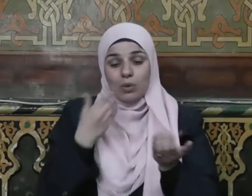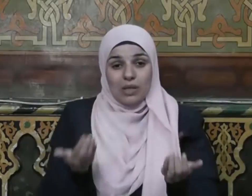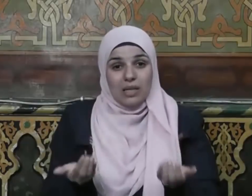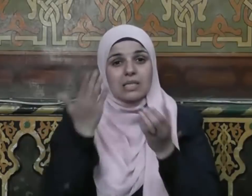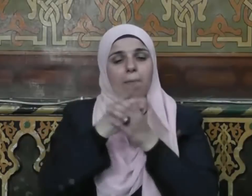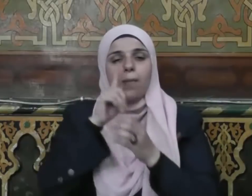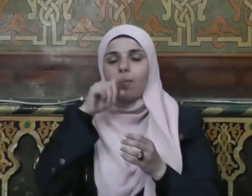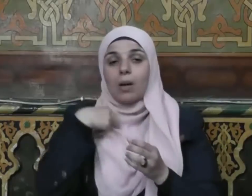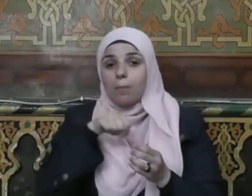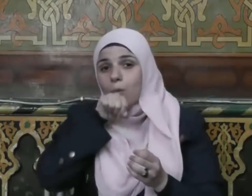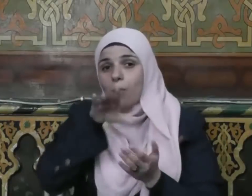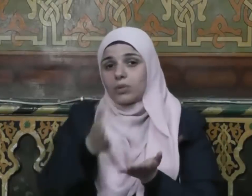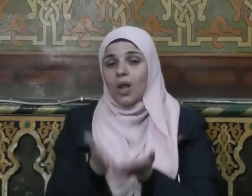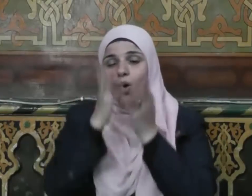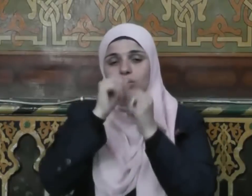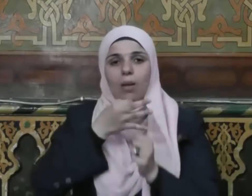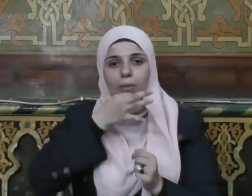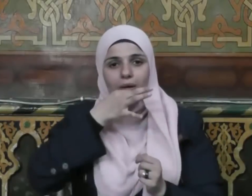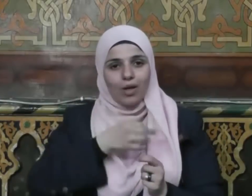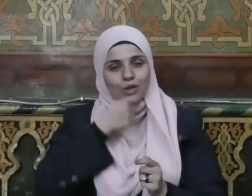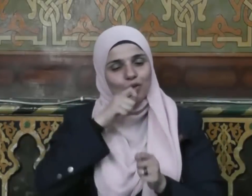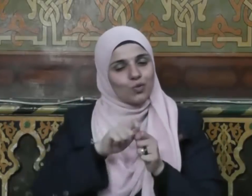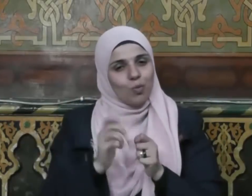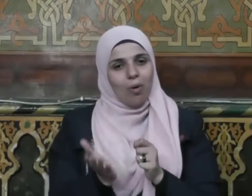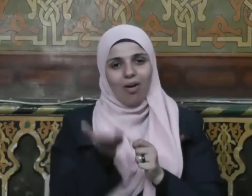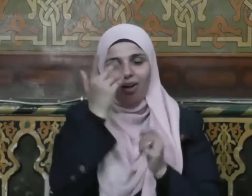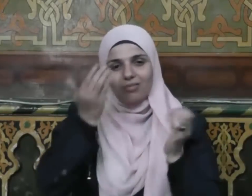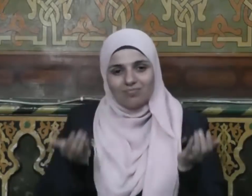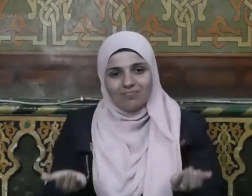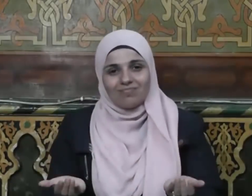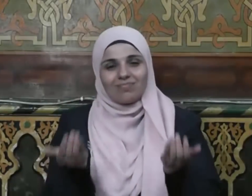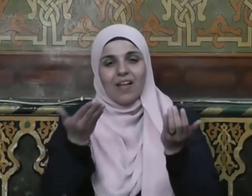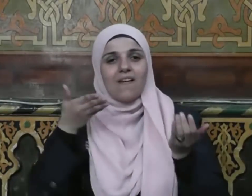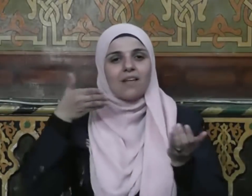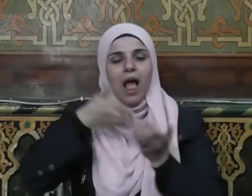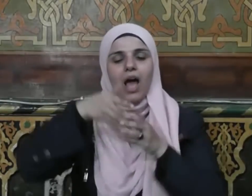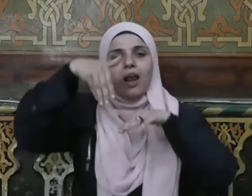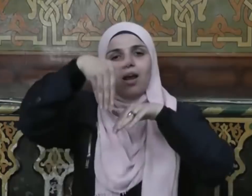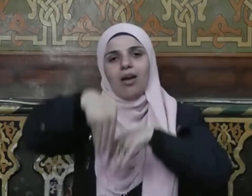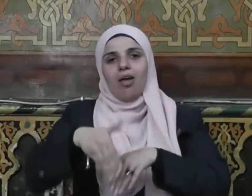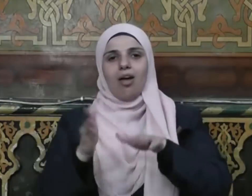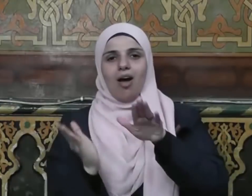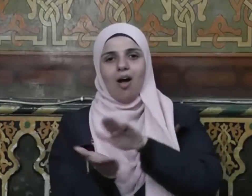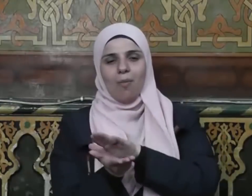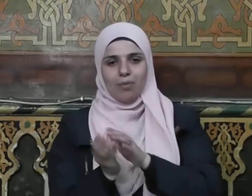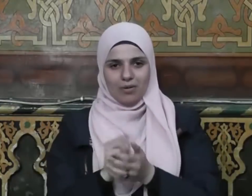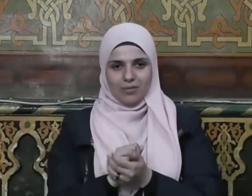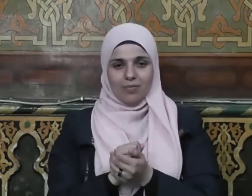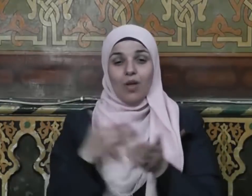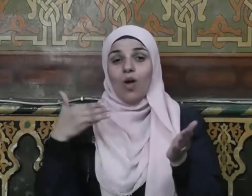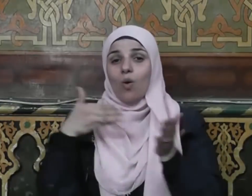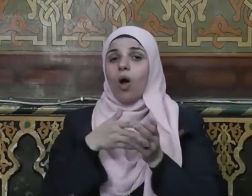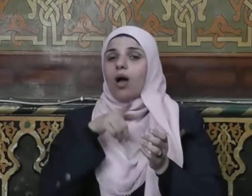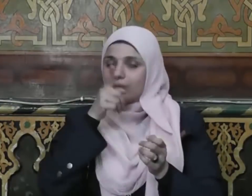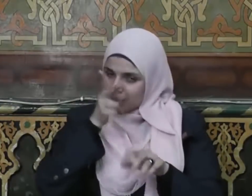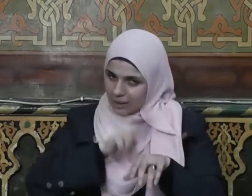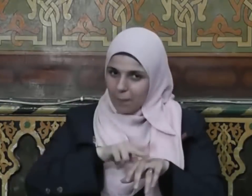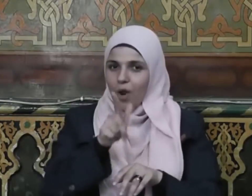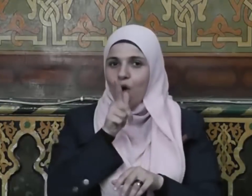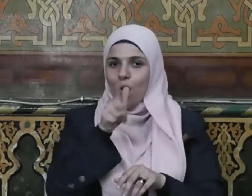ساعدا النبي صلى الله عليه وسلم حتى وضع في قبره ويقول صلى الله